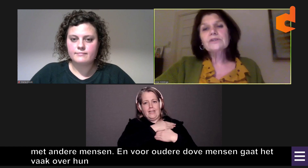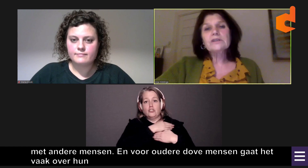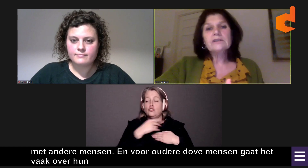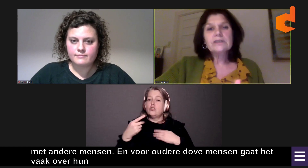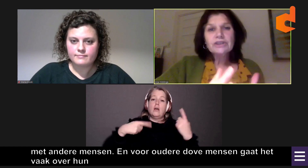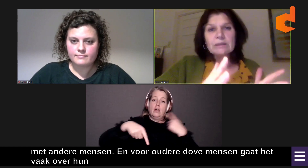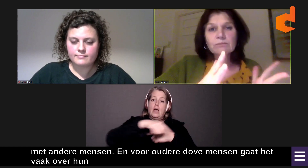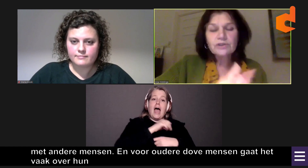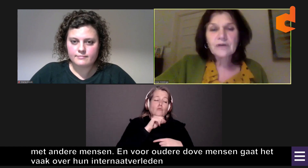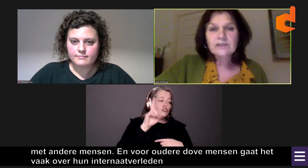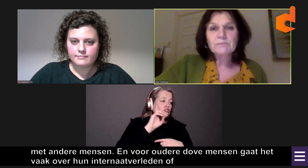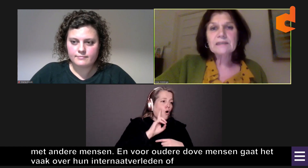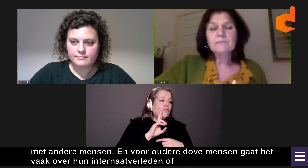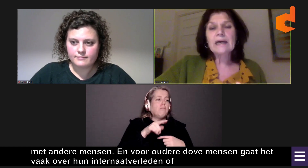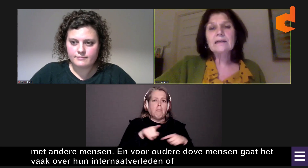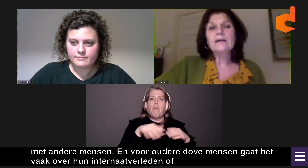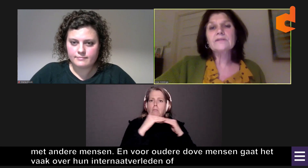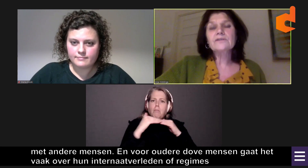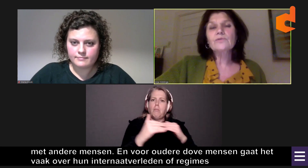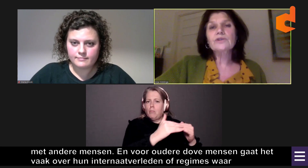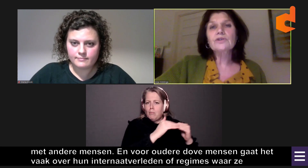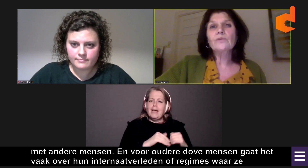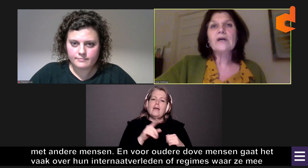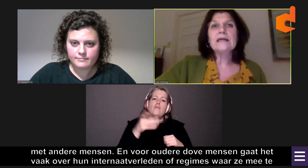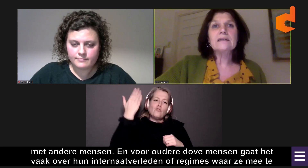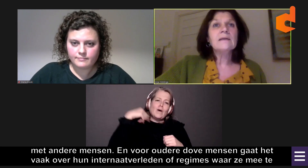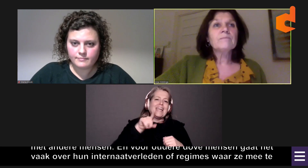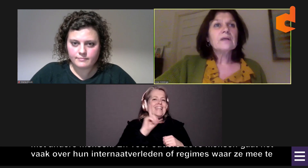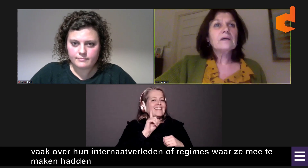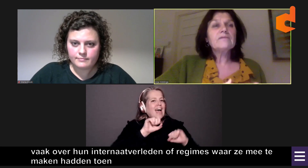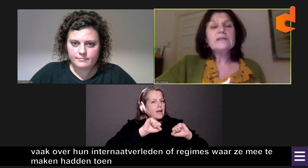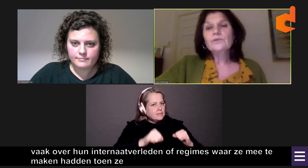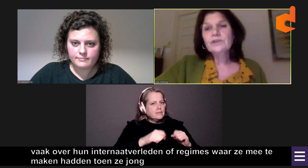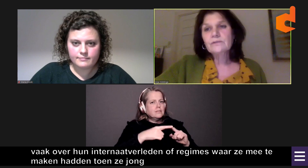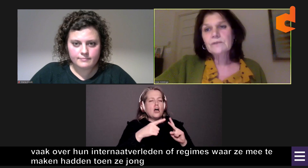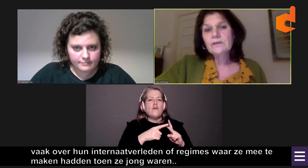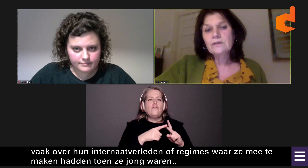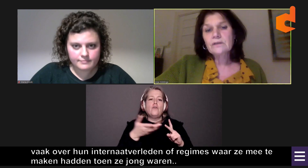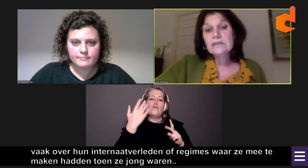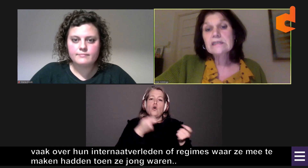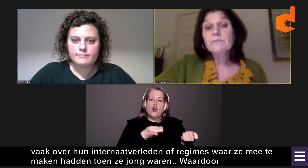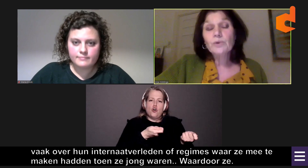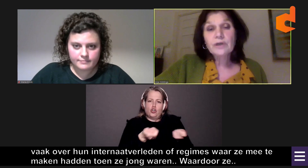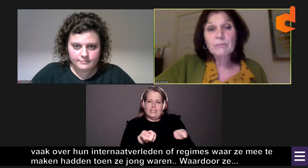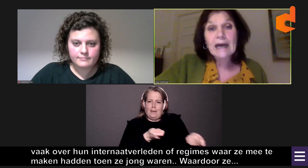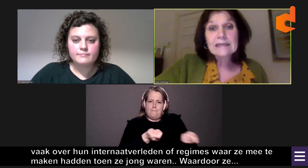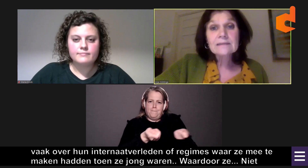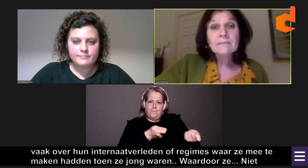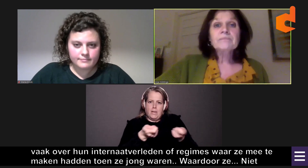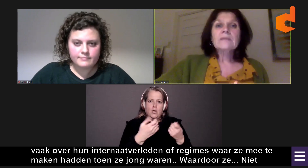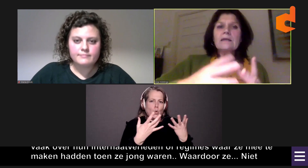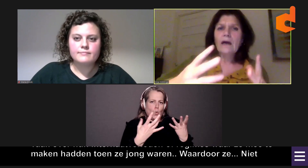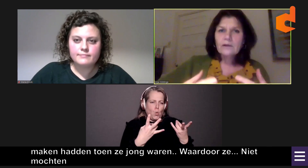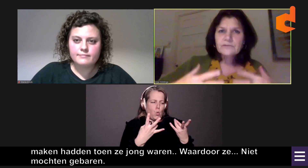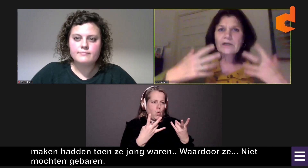over de regimes waar ze mee te maken hadden toen ze jong waren. Waardoor ze niet mochten gebaren.